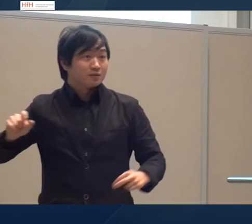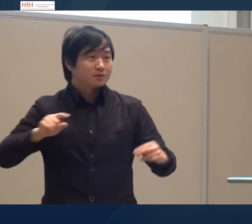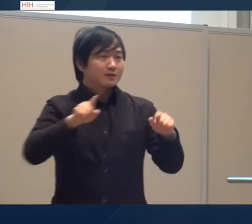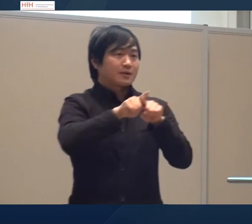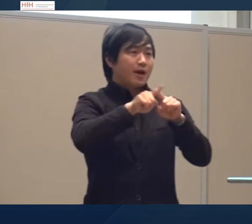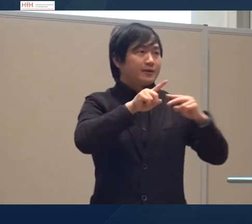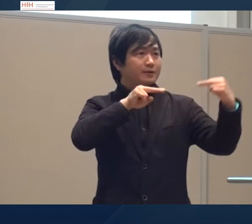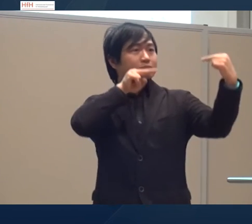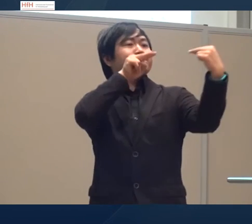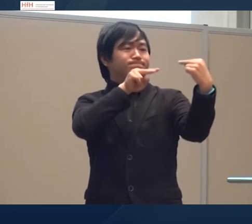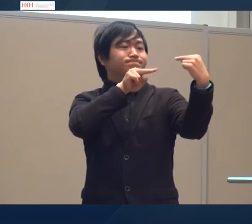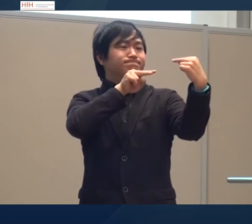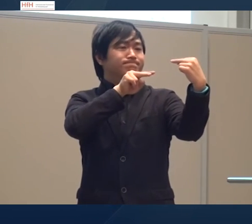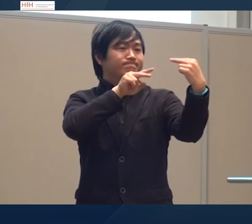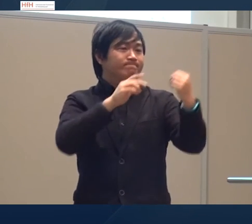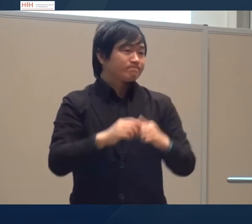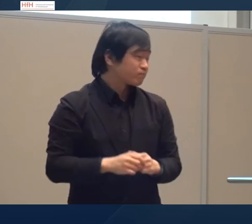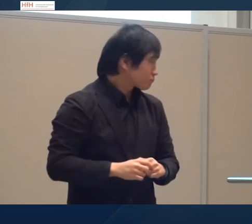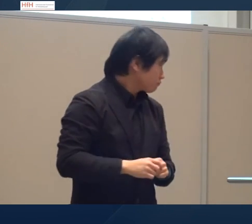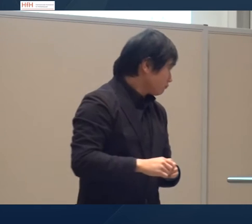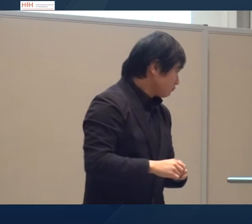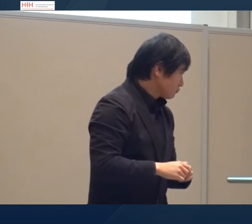eben dass man sich auf Augenhöhe begegnet